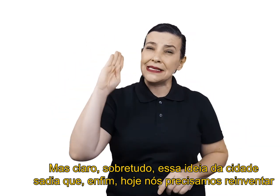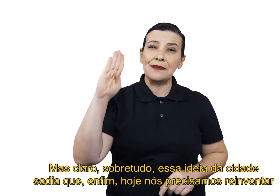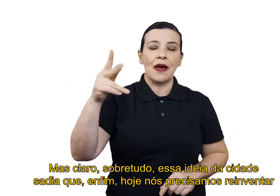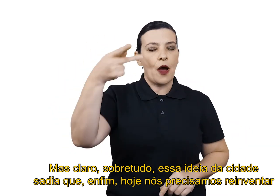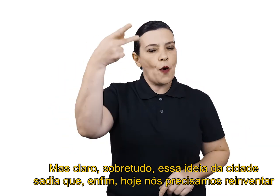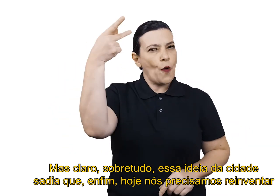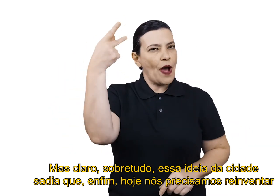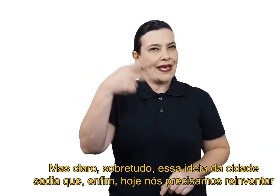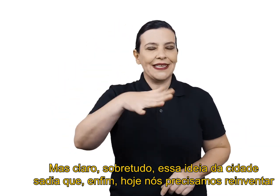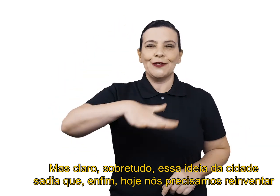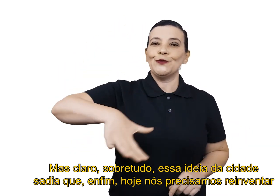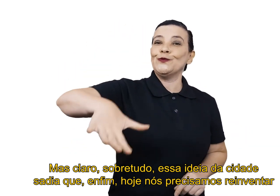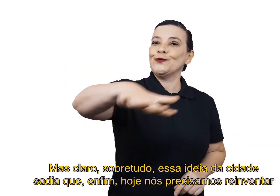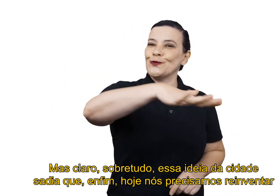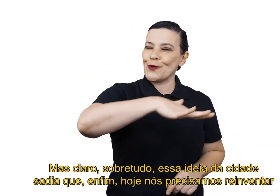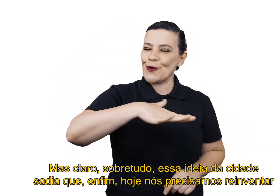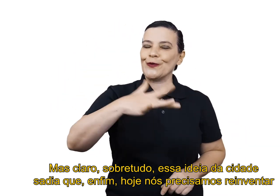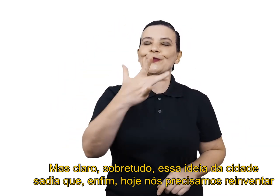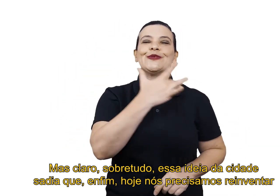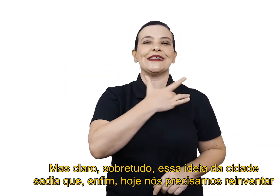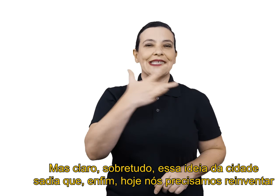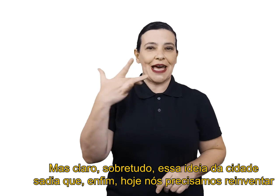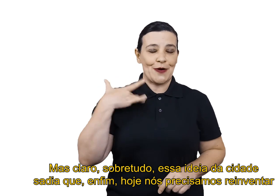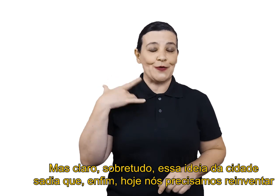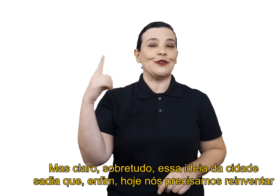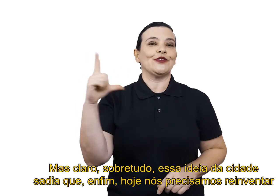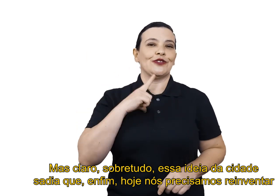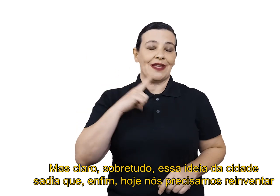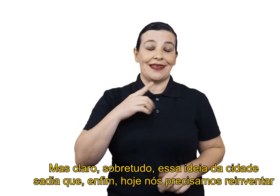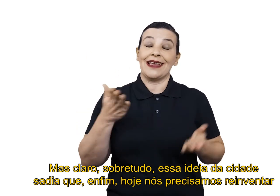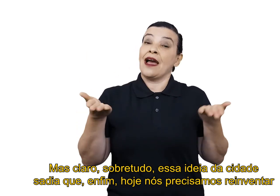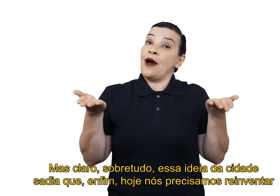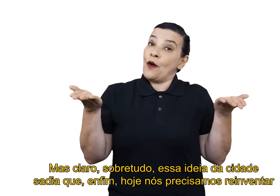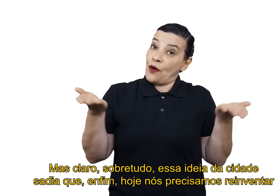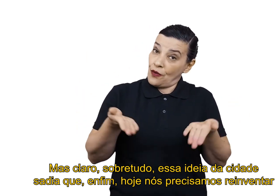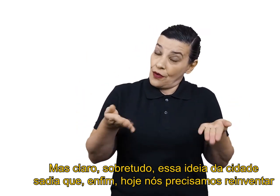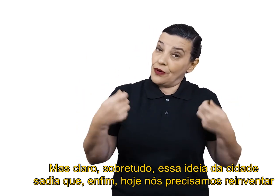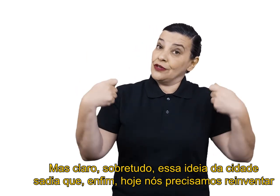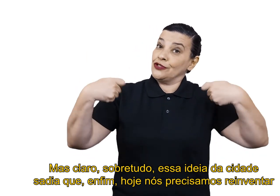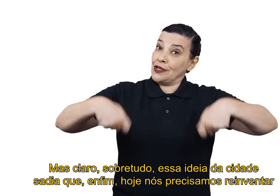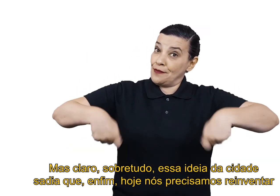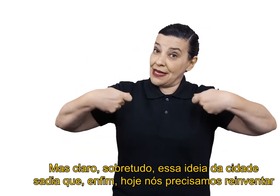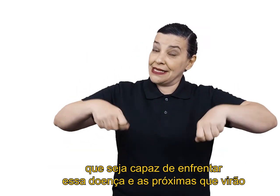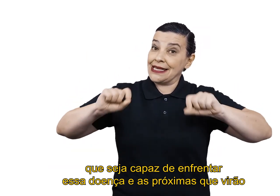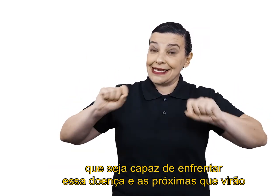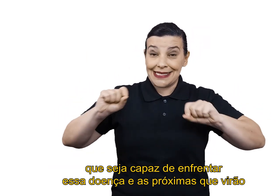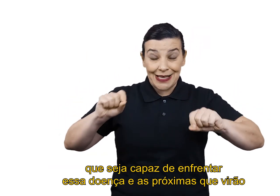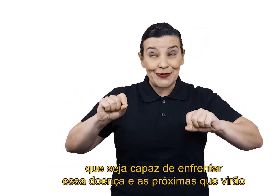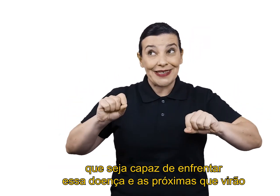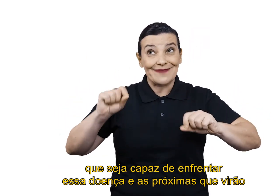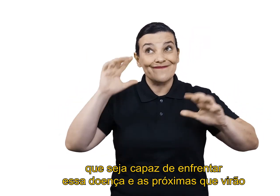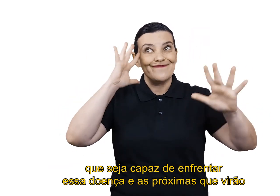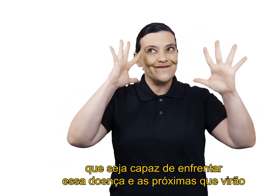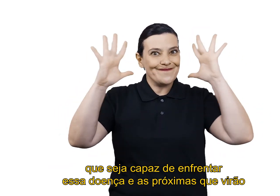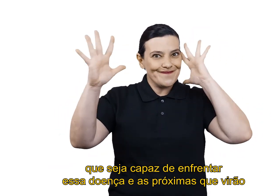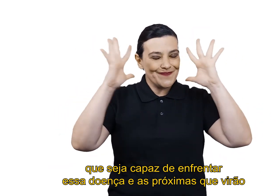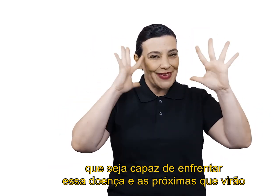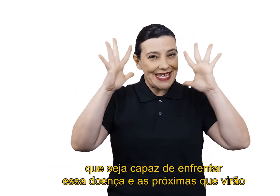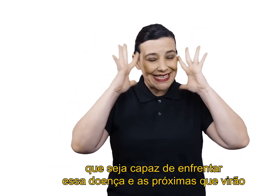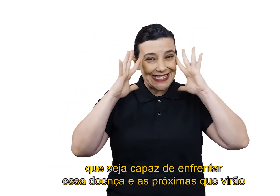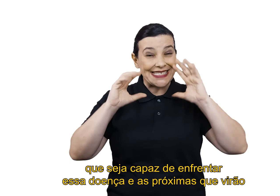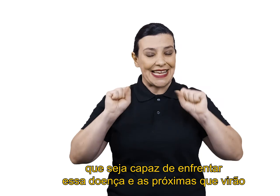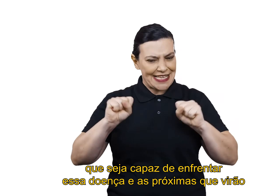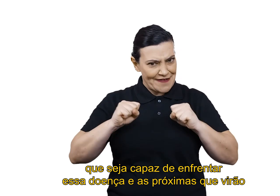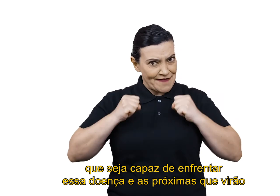cidade sadia, né? Que, enfim, hoje nós precisamos reinventar, né? Que seja capaz de